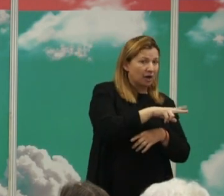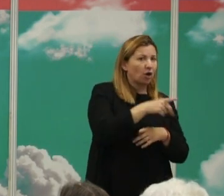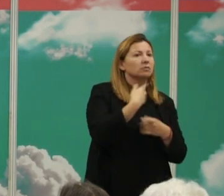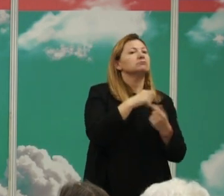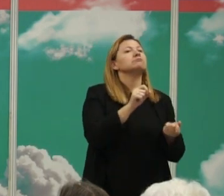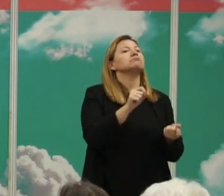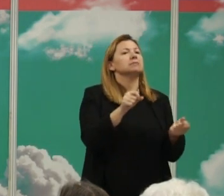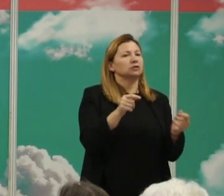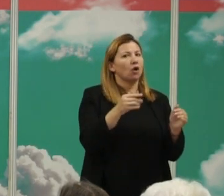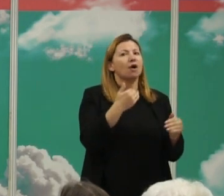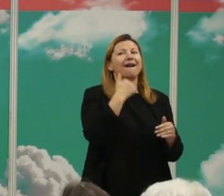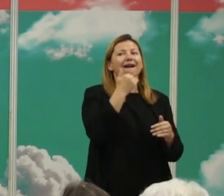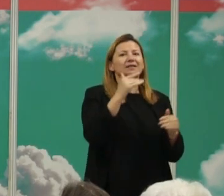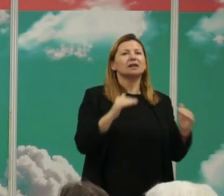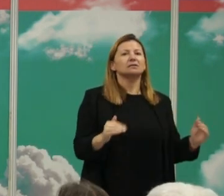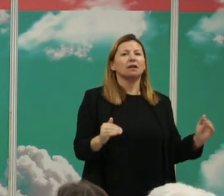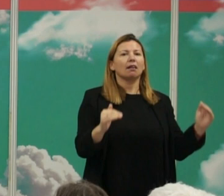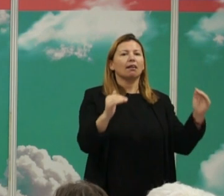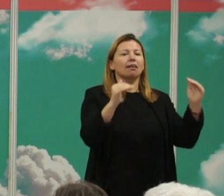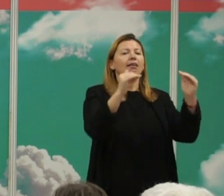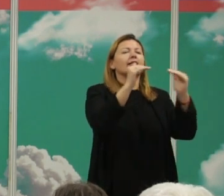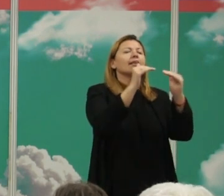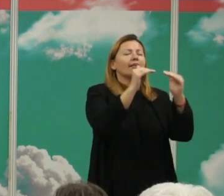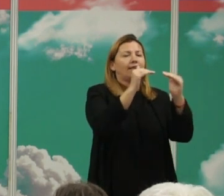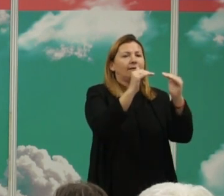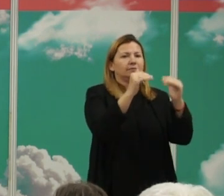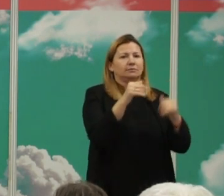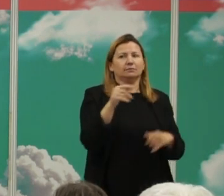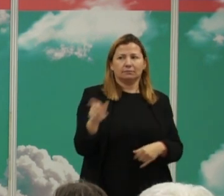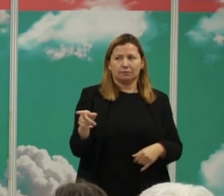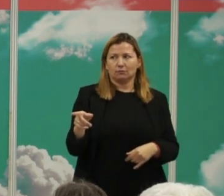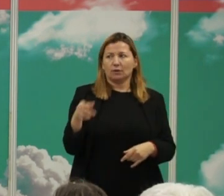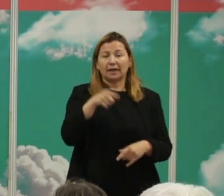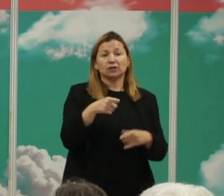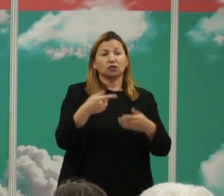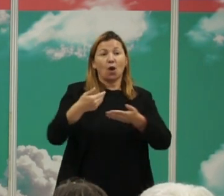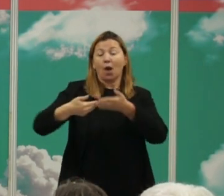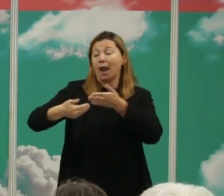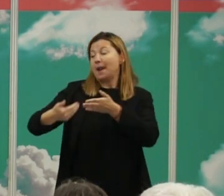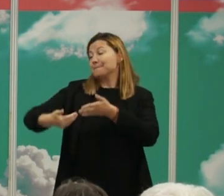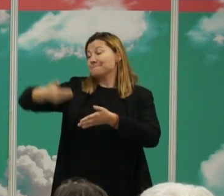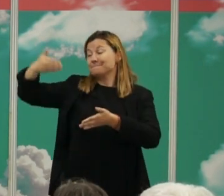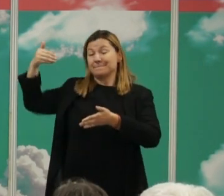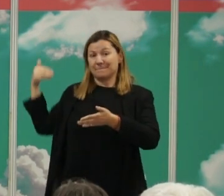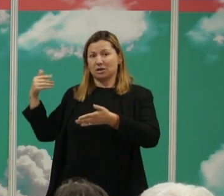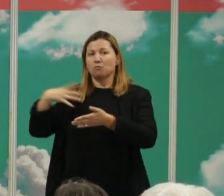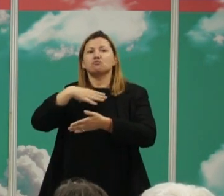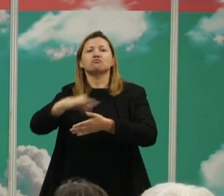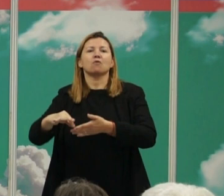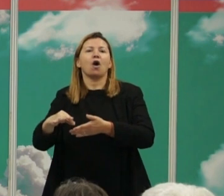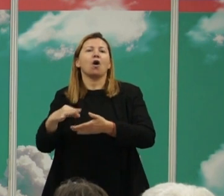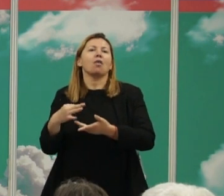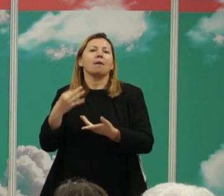elegido al azar eso es lo que te dice la señal filogenética eso es importante porque eso nos permite reconstruir el pasado si no tuviéramos esa señal no podríamos